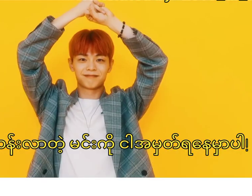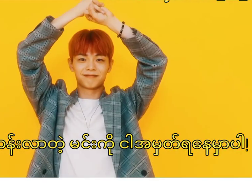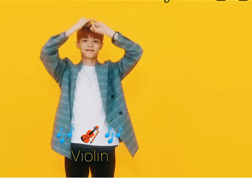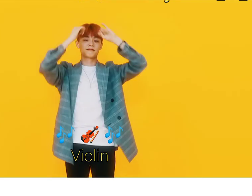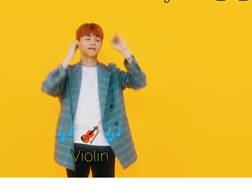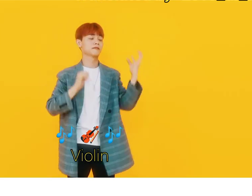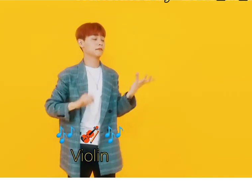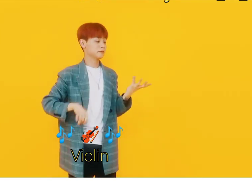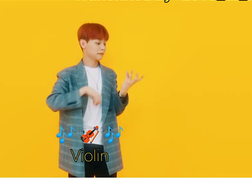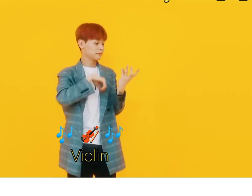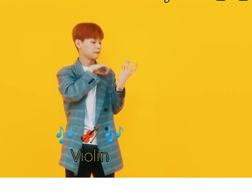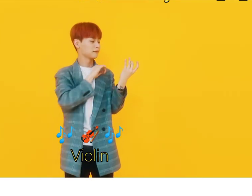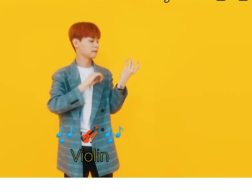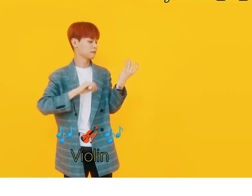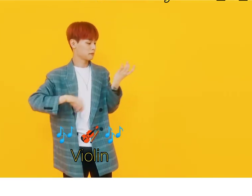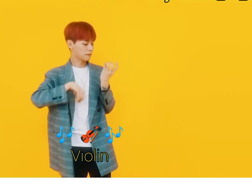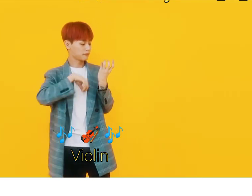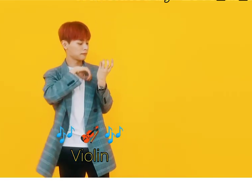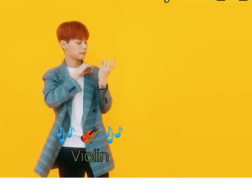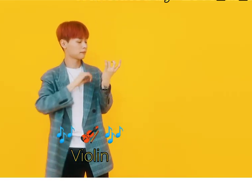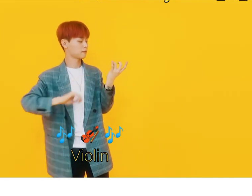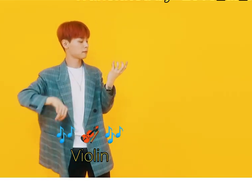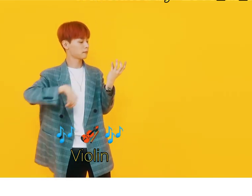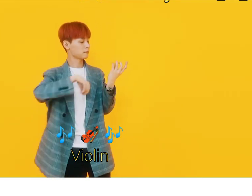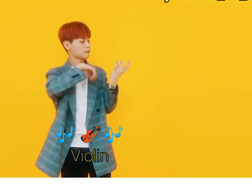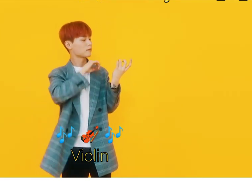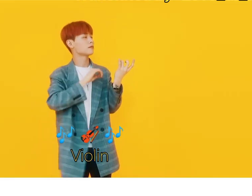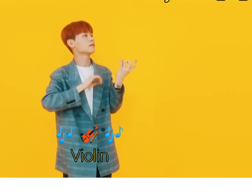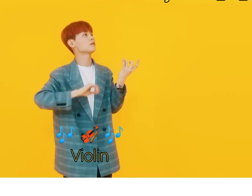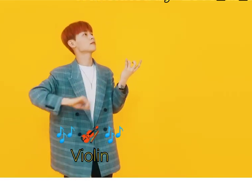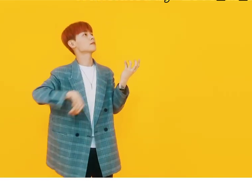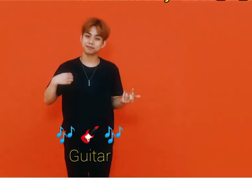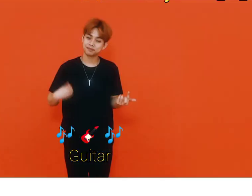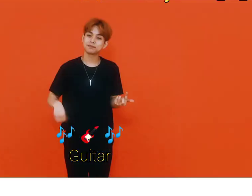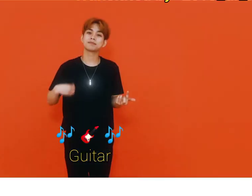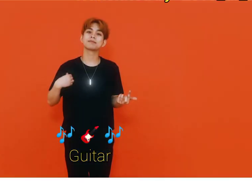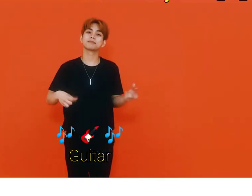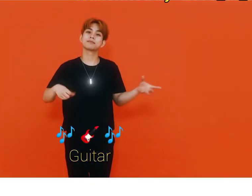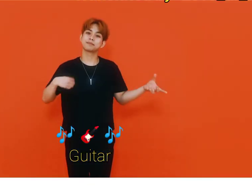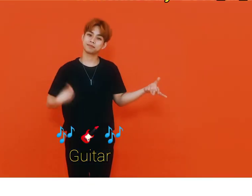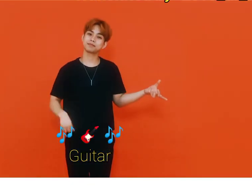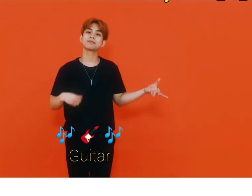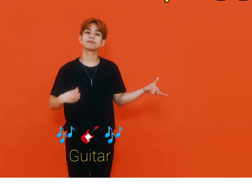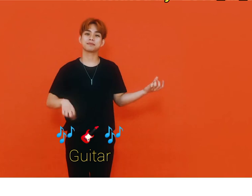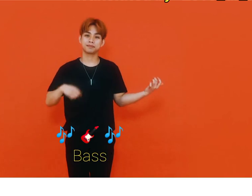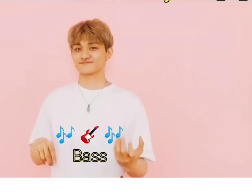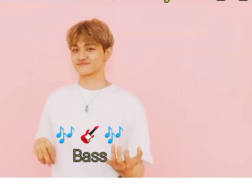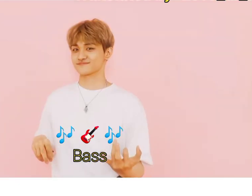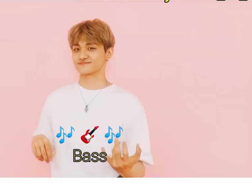나의 봄을 데려와줘